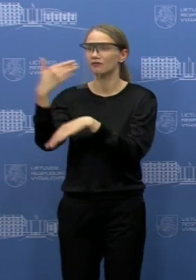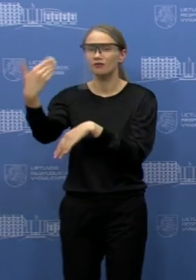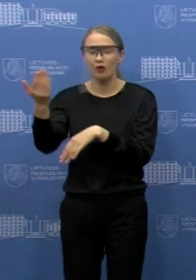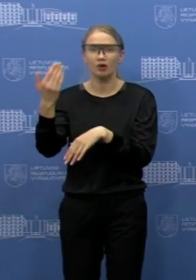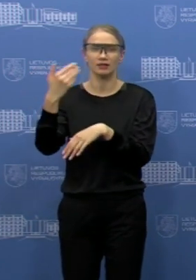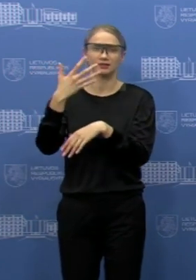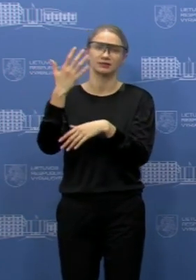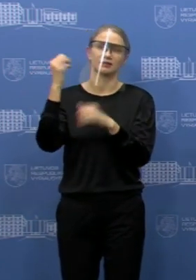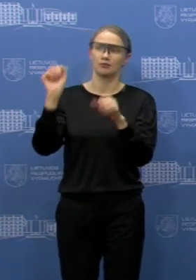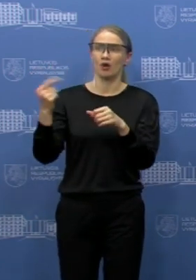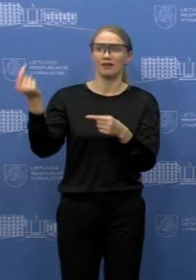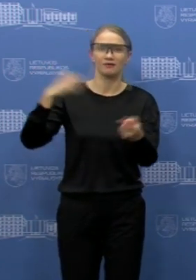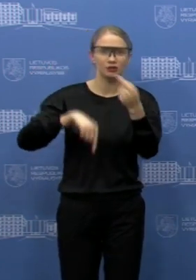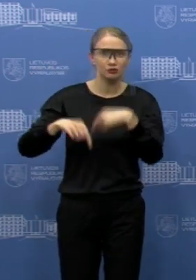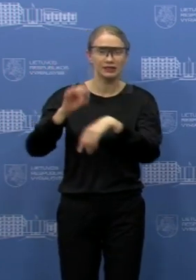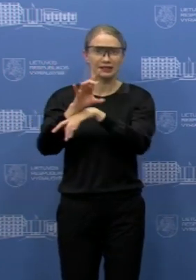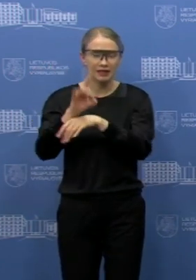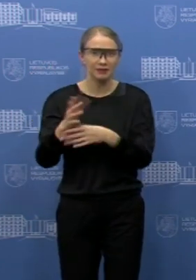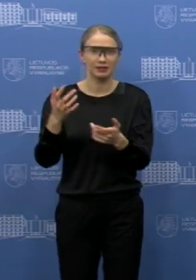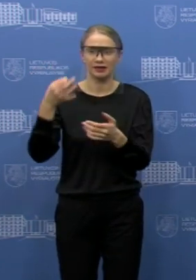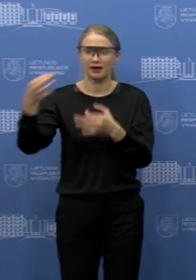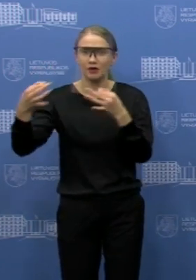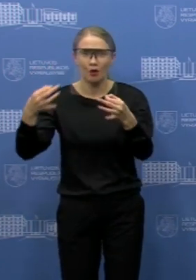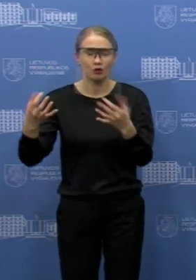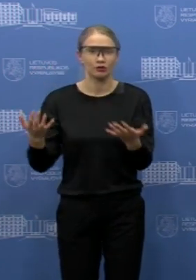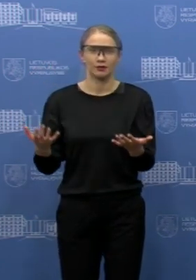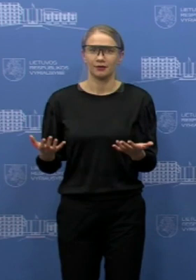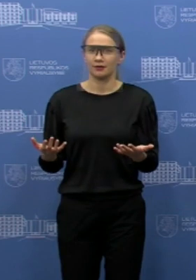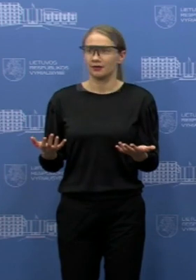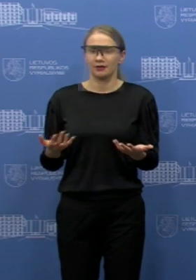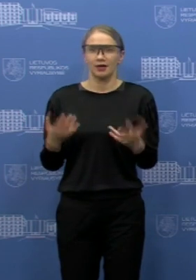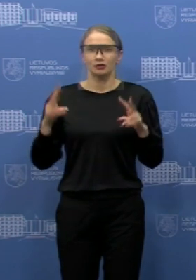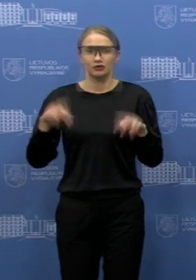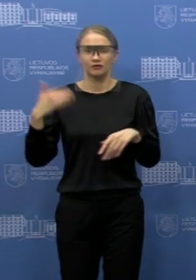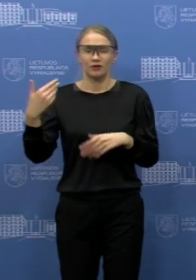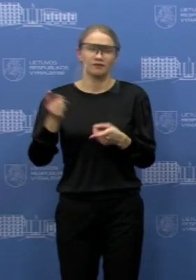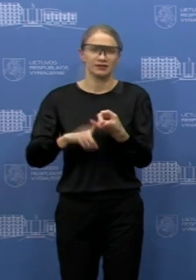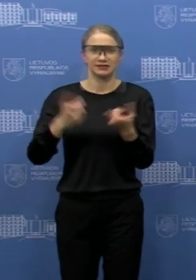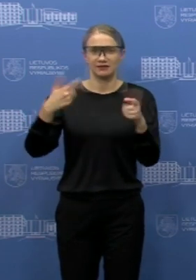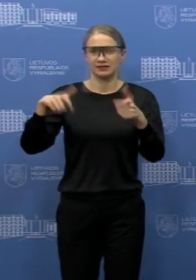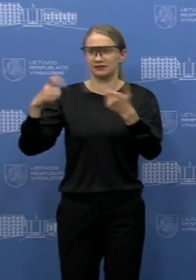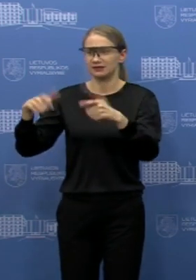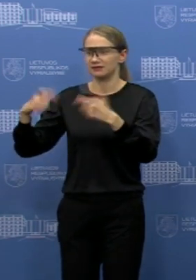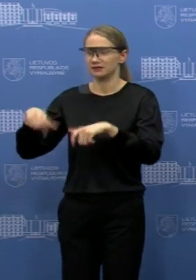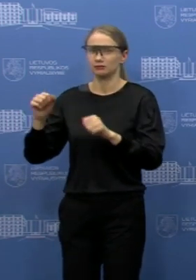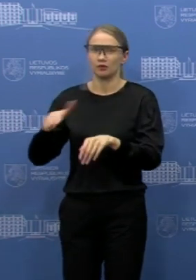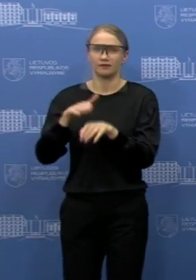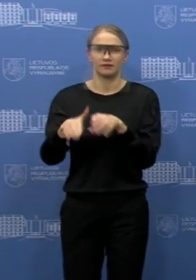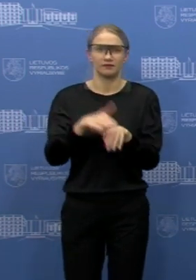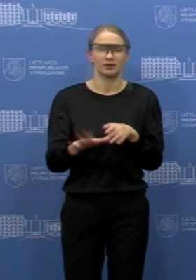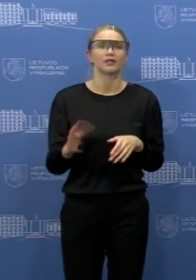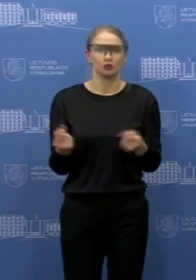galėtų važiuoti į klaipėdą, tai čia maždaug tokie argumentai, bet ar jie įtikina, ar gali būti jie ir kitose savivaldybėse tokie, na, įtikinami ir